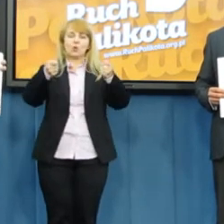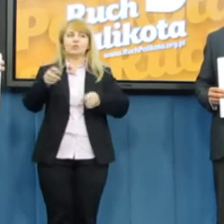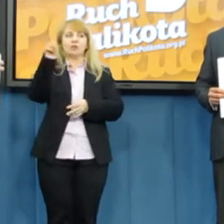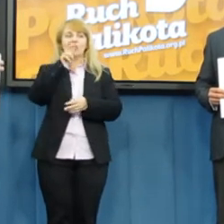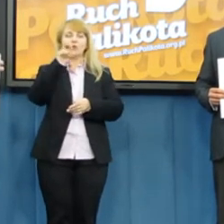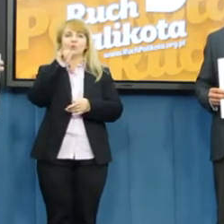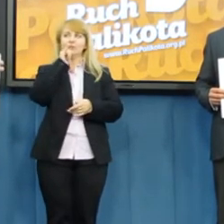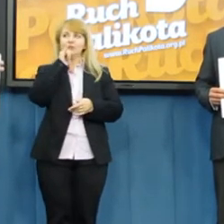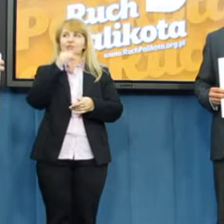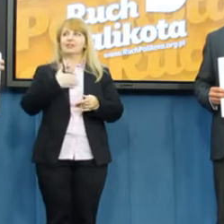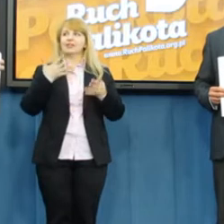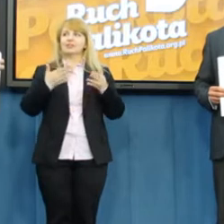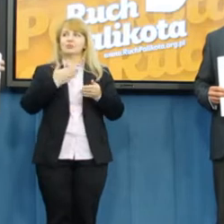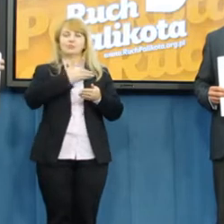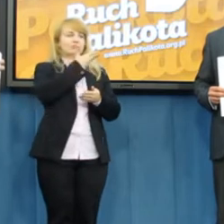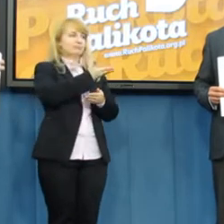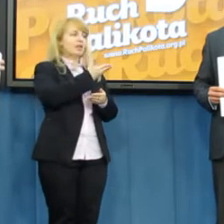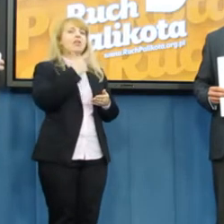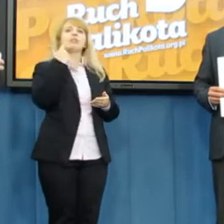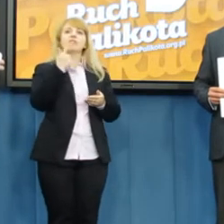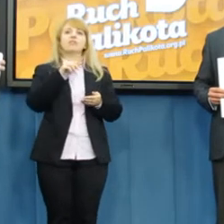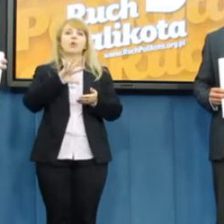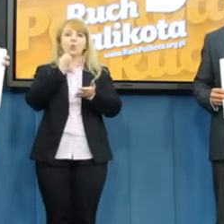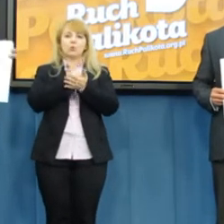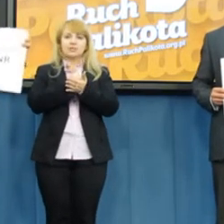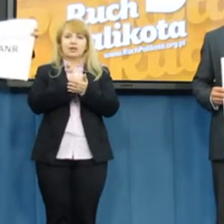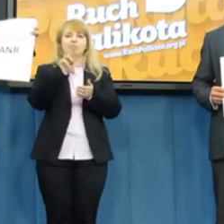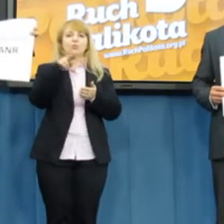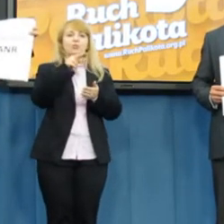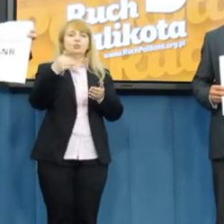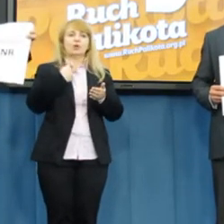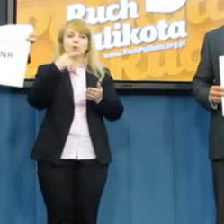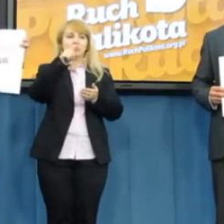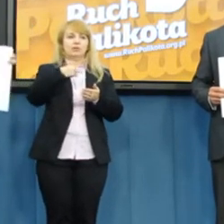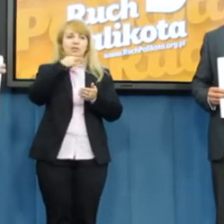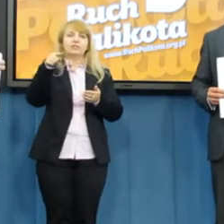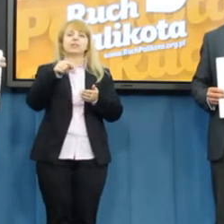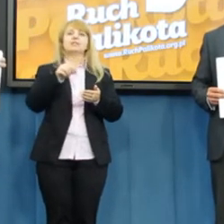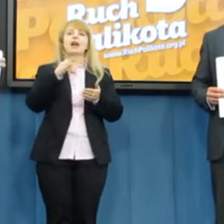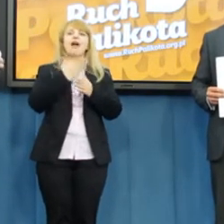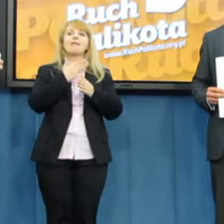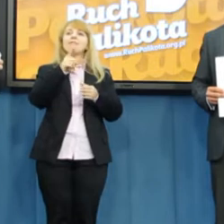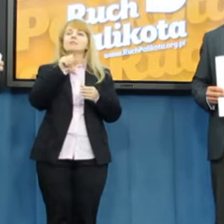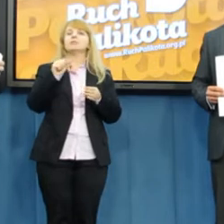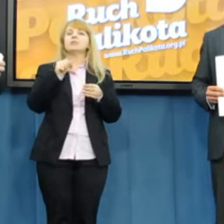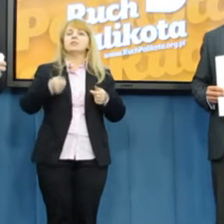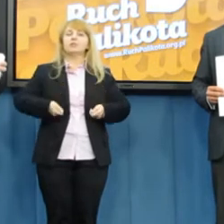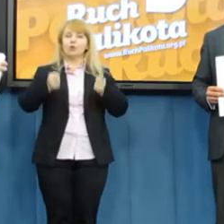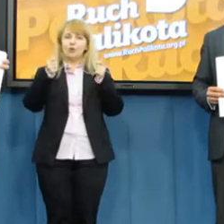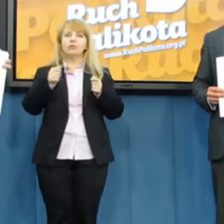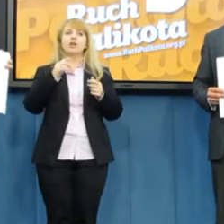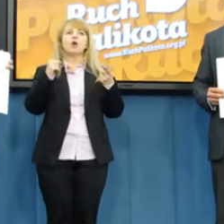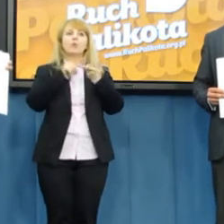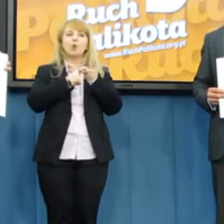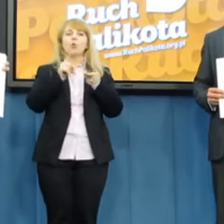Chciałbym zaprezentować dwie ustawy, które już były, czyli likwidacja ANR, połączenie KRUS i ZUS